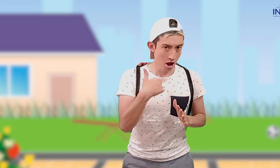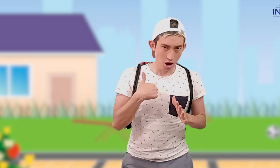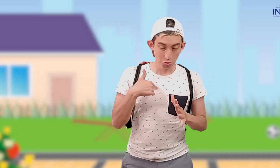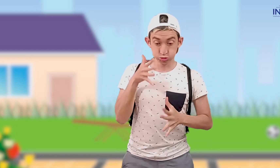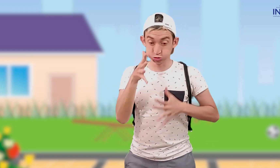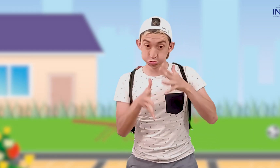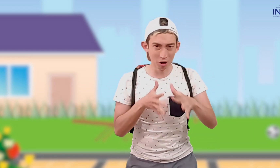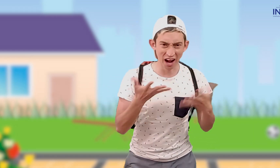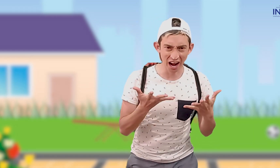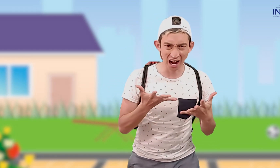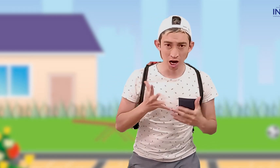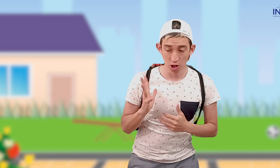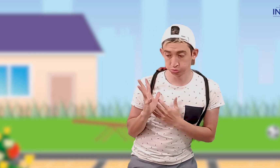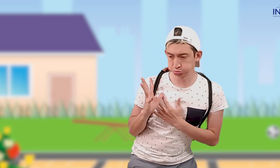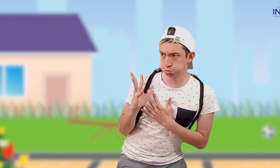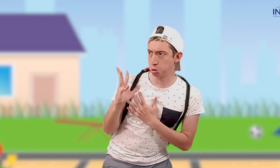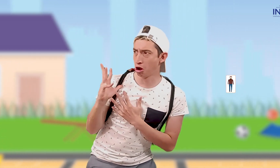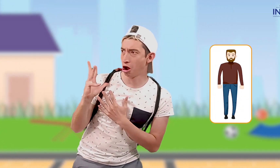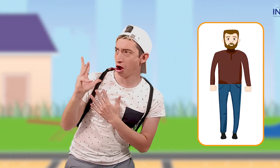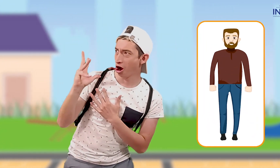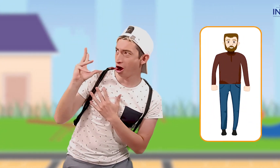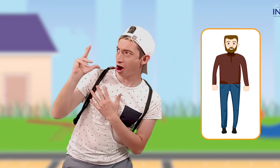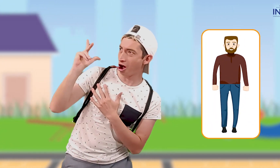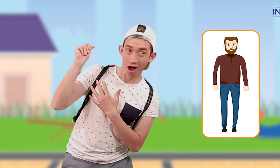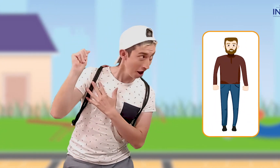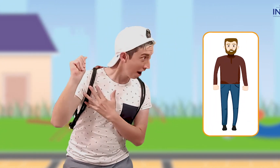consiste en lo siguiente. Cuando yo haga la seña de alto...